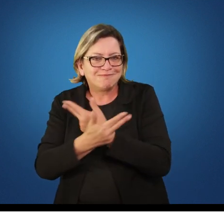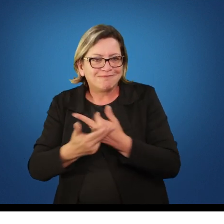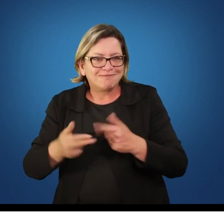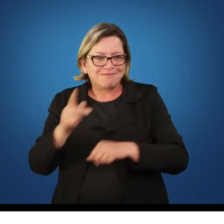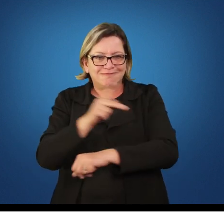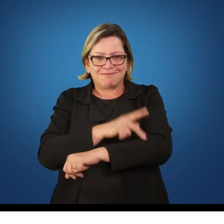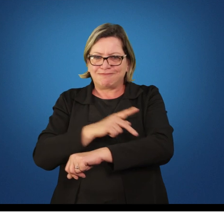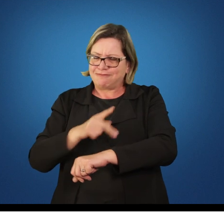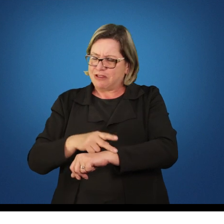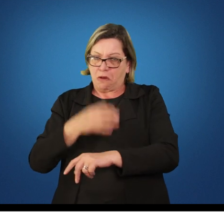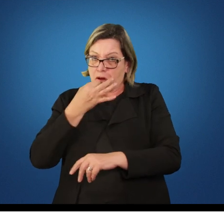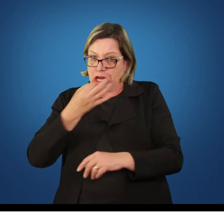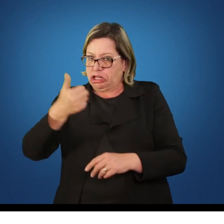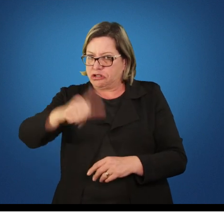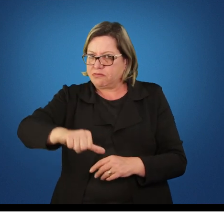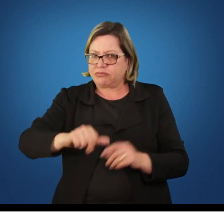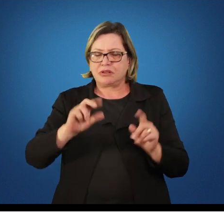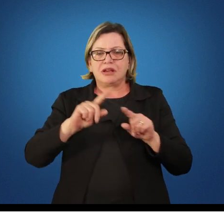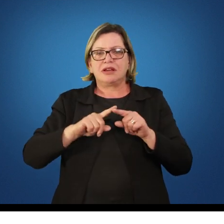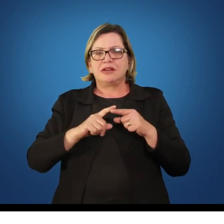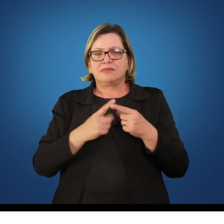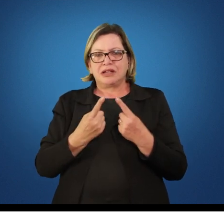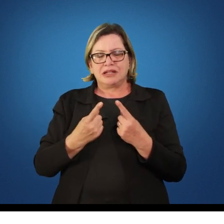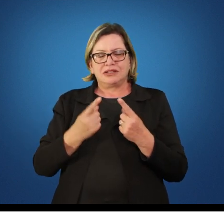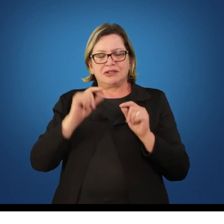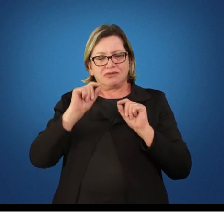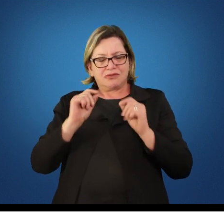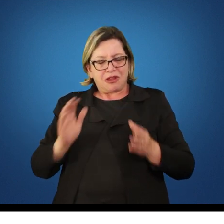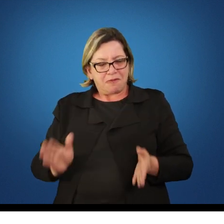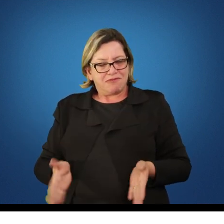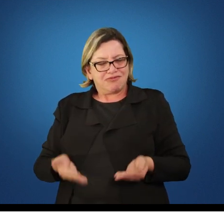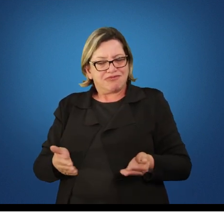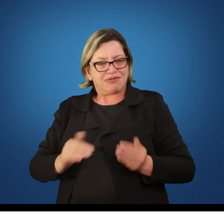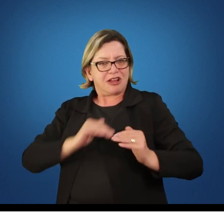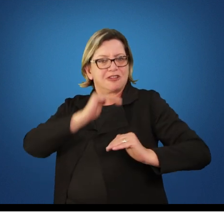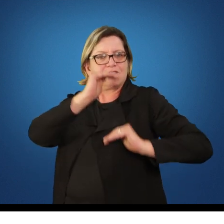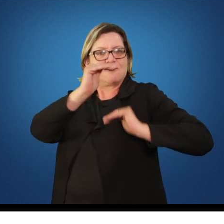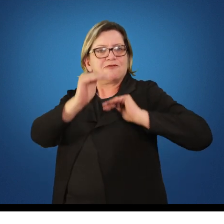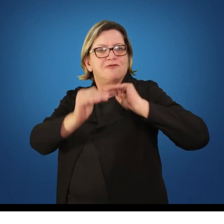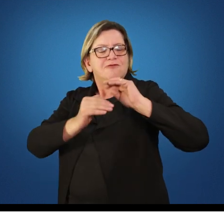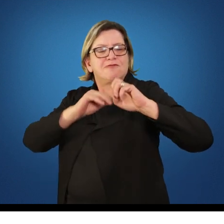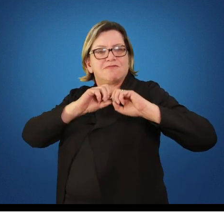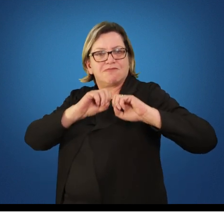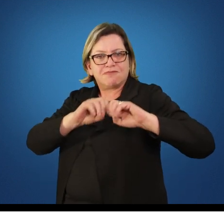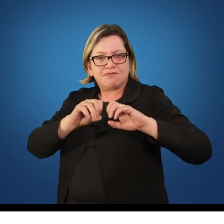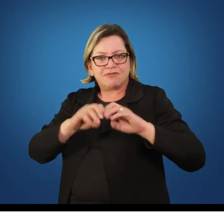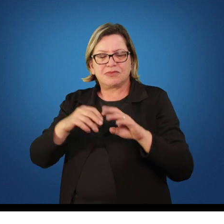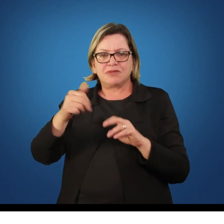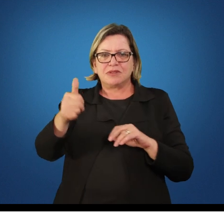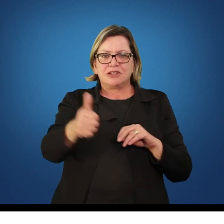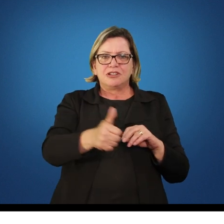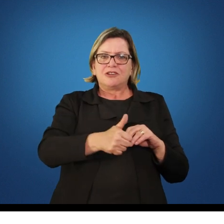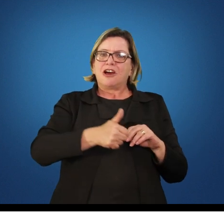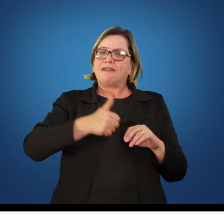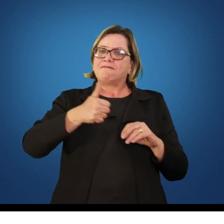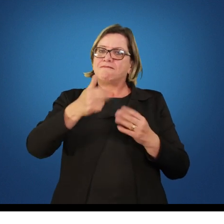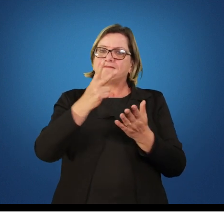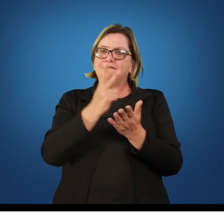aqui destrutiva mas sim tudo em prol a educação pela melhoria da educação pela melhoria da educação